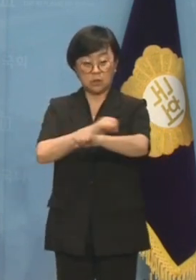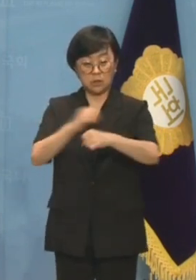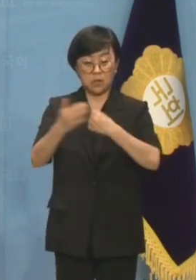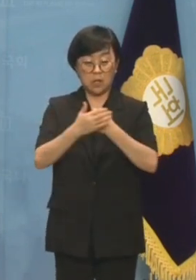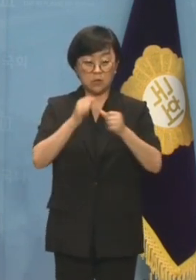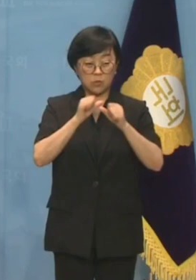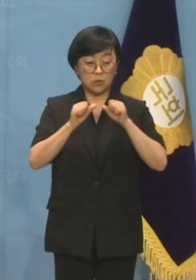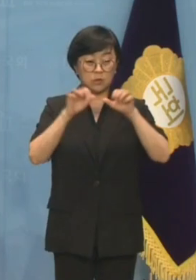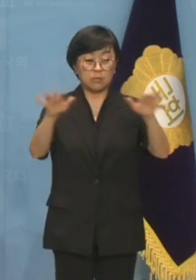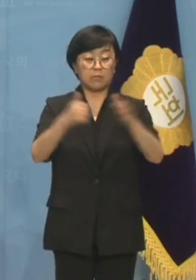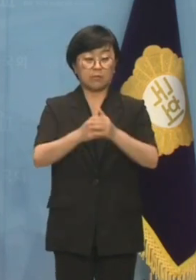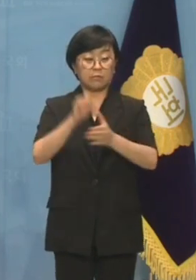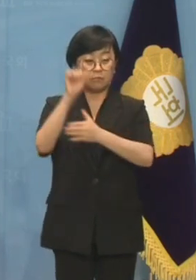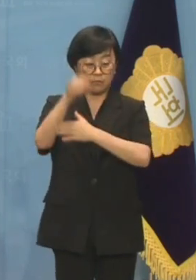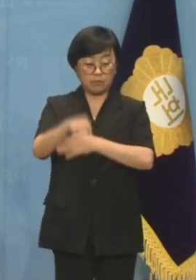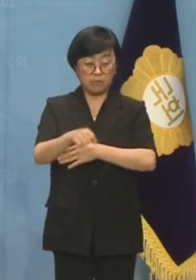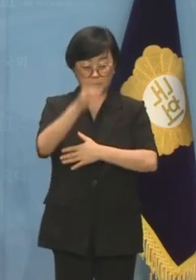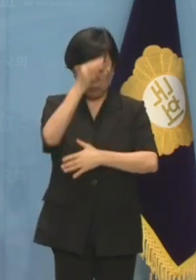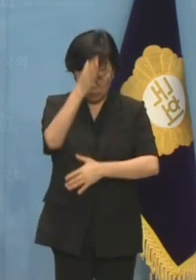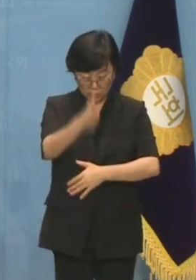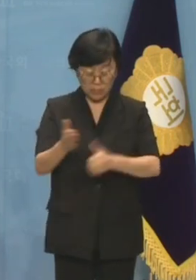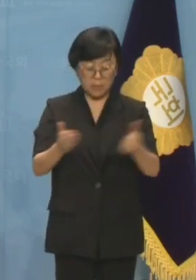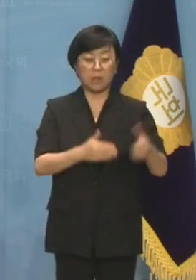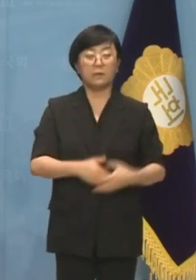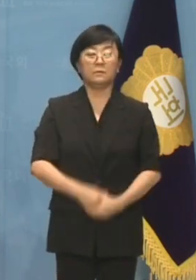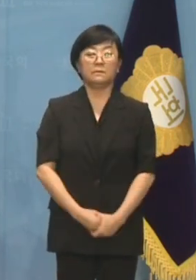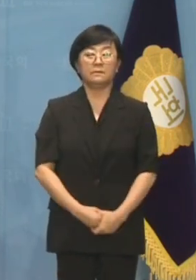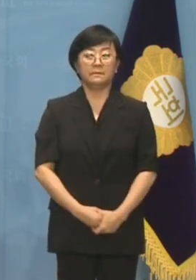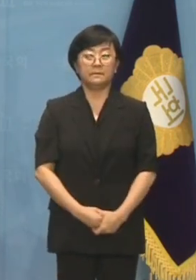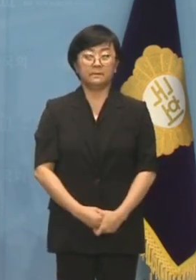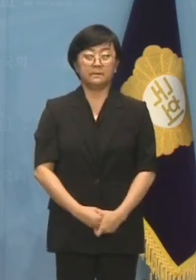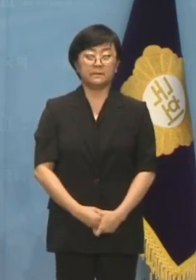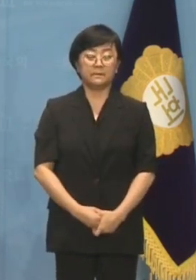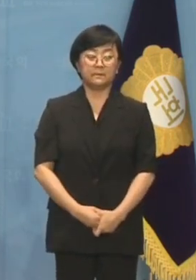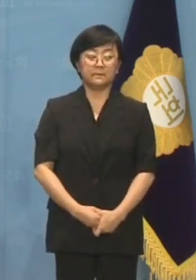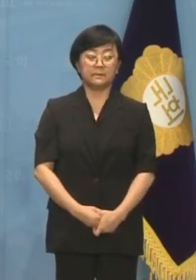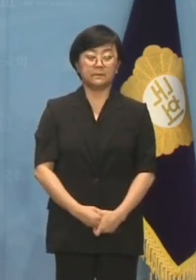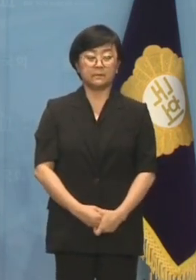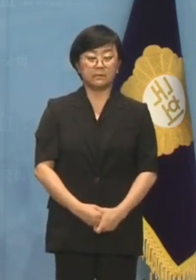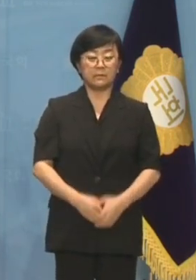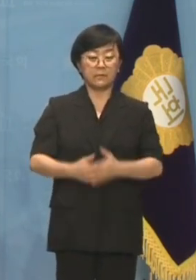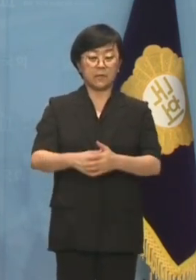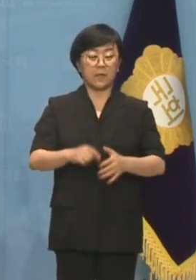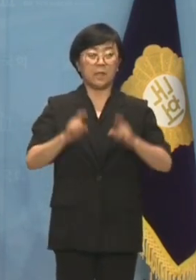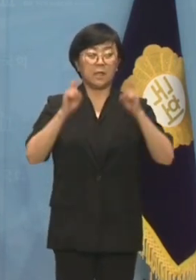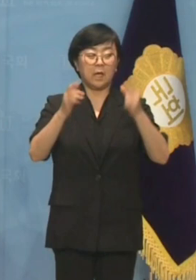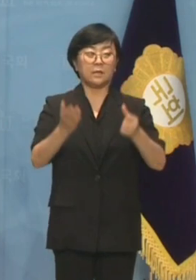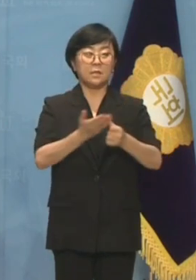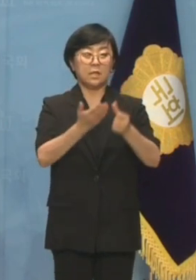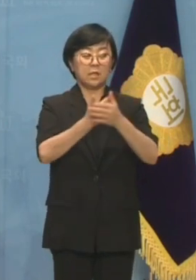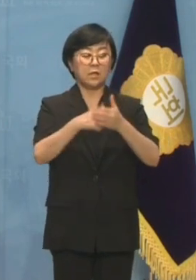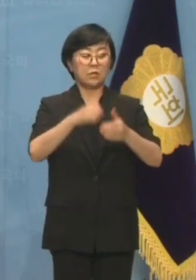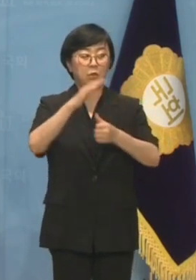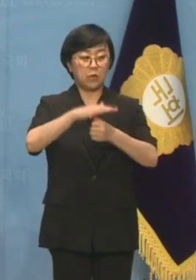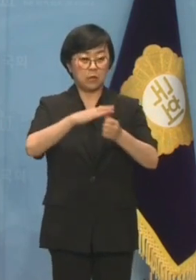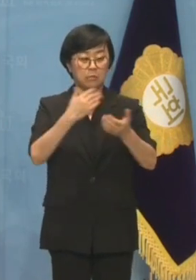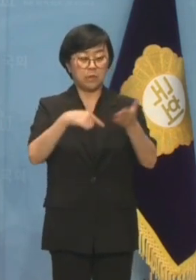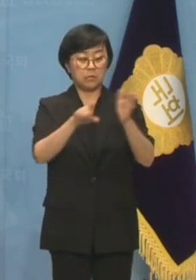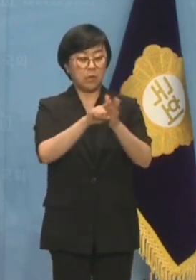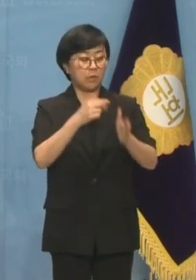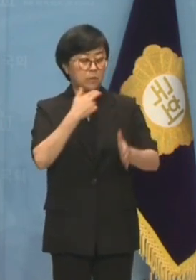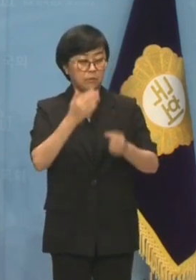거짓 선동에 대해 고개 숙여 속죄하기 바랍니다. 양측이 민주당의 말을 믿어줄 사람은 이제 없습니다.